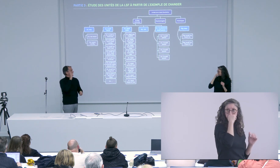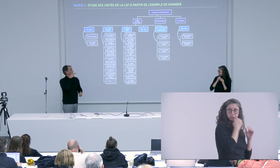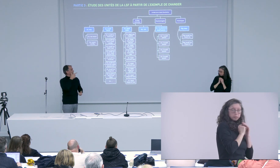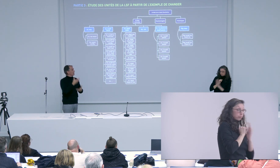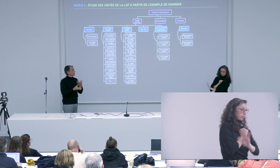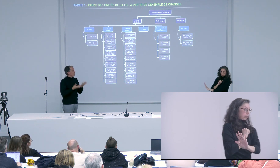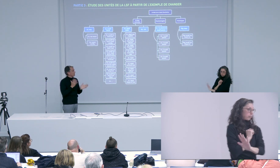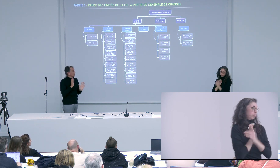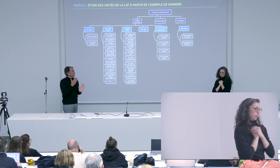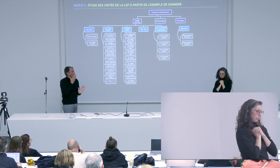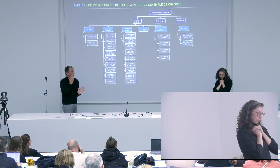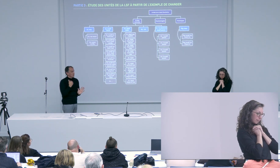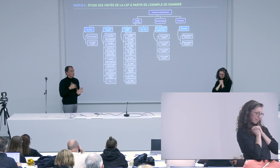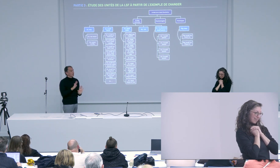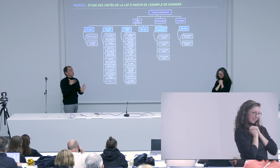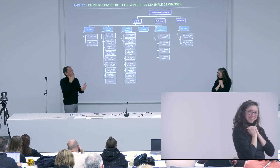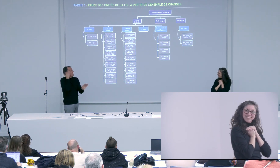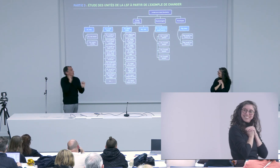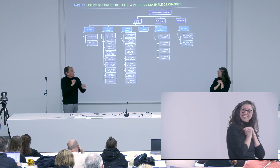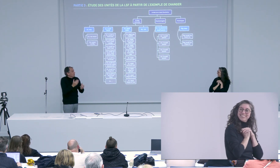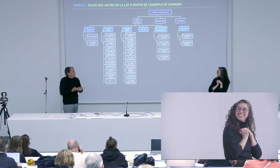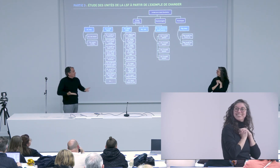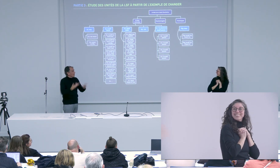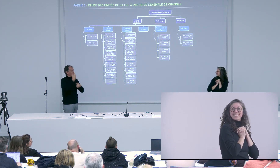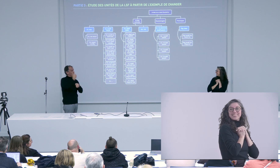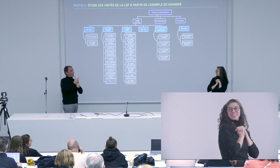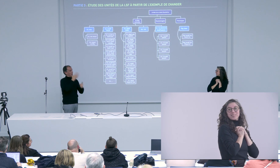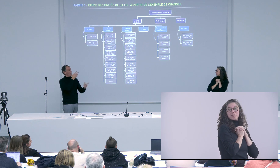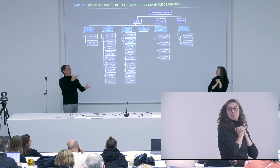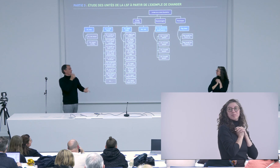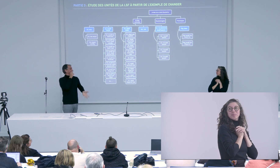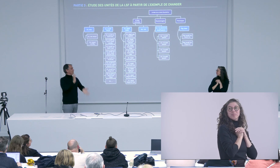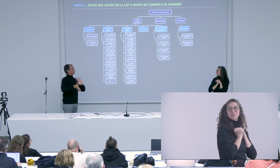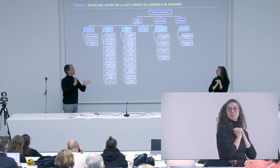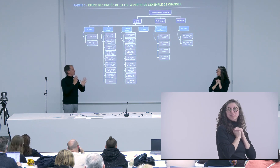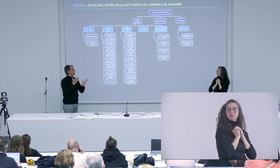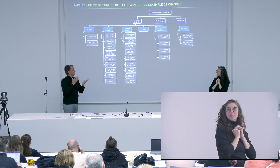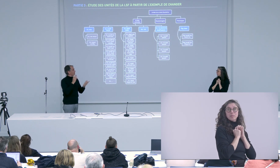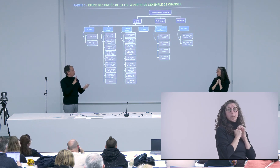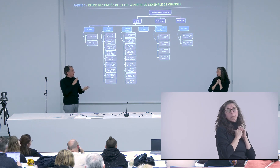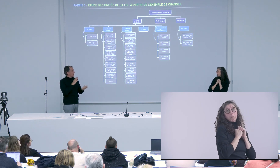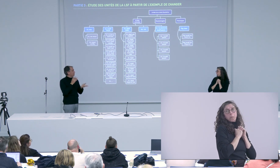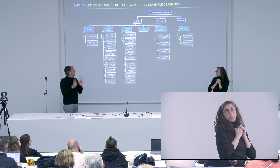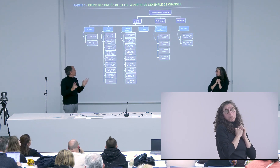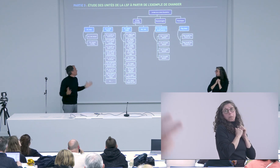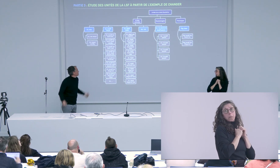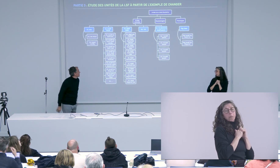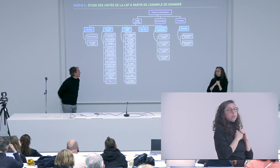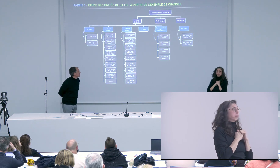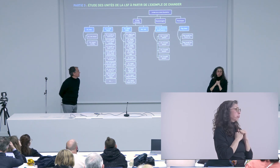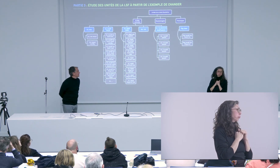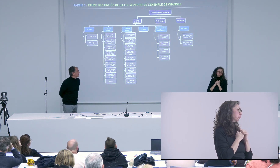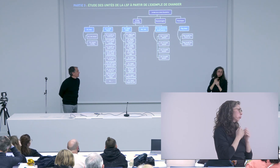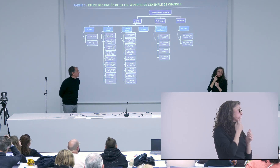après peut-être que la situation filmée induit peut-être des éléments comme ça peut-être que Bruno face à une caméra